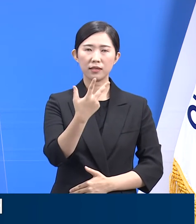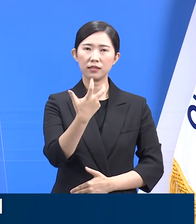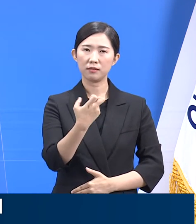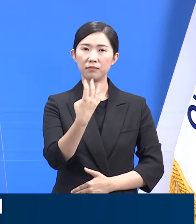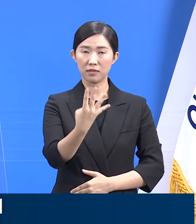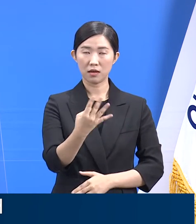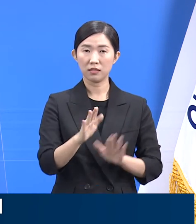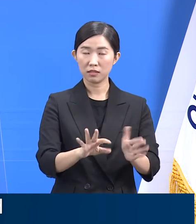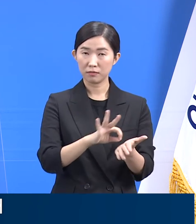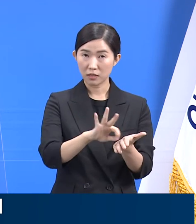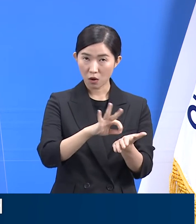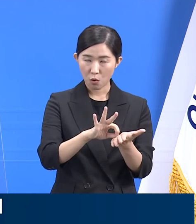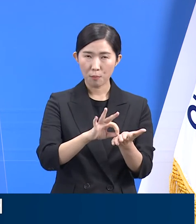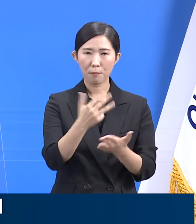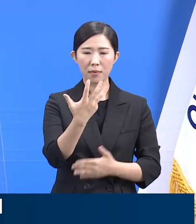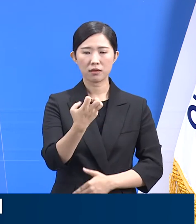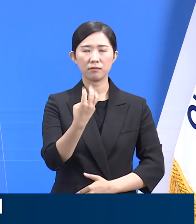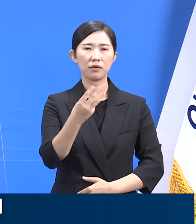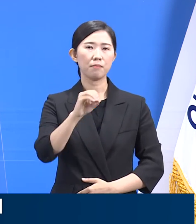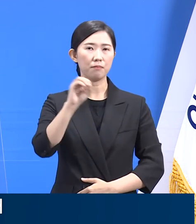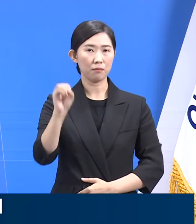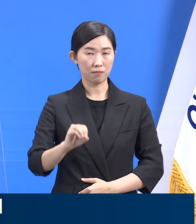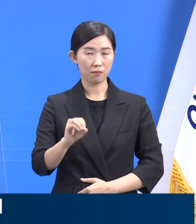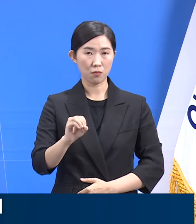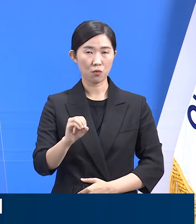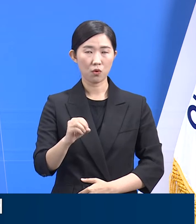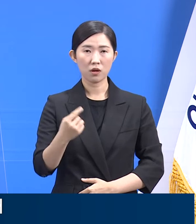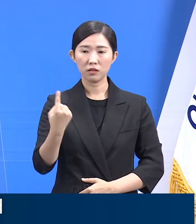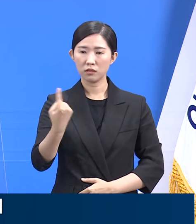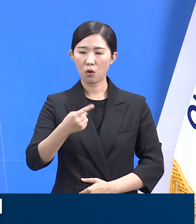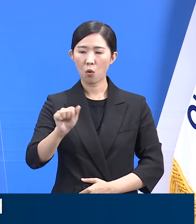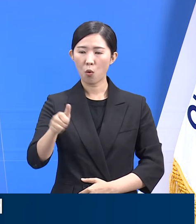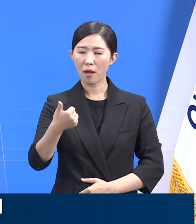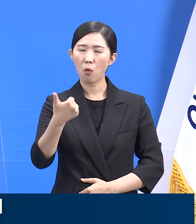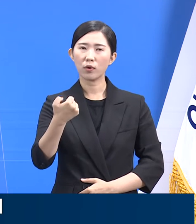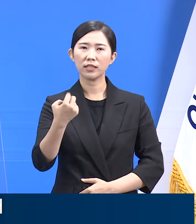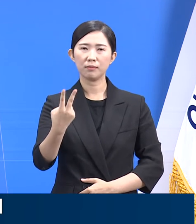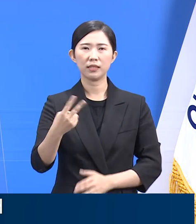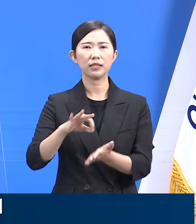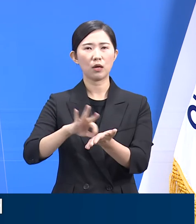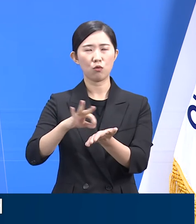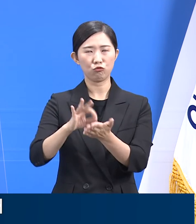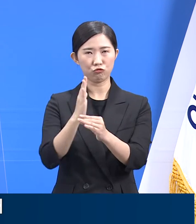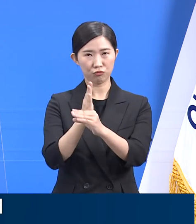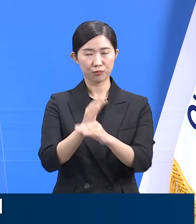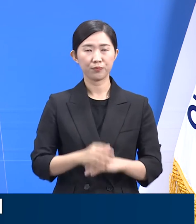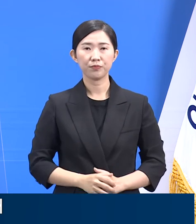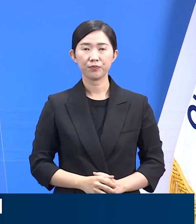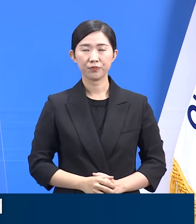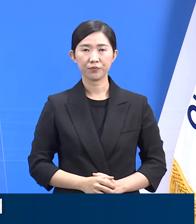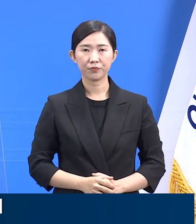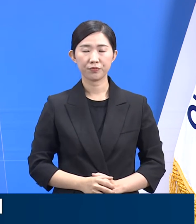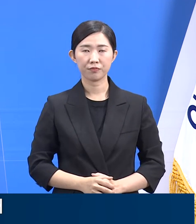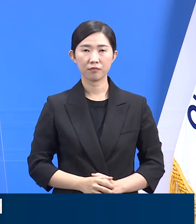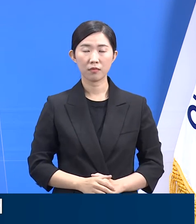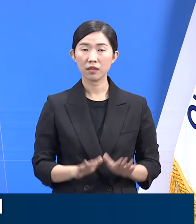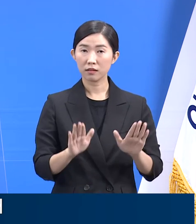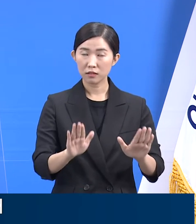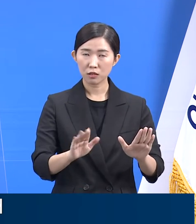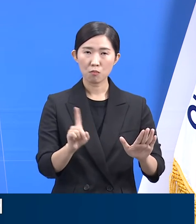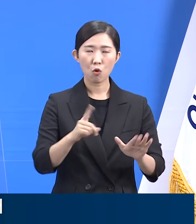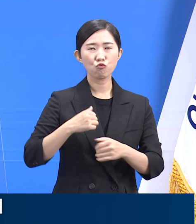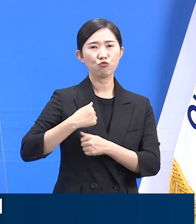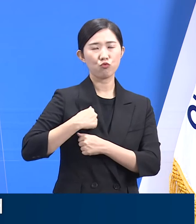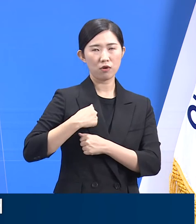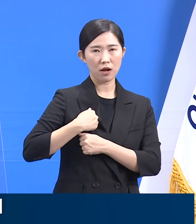현재 병상 가동률은 83%로 1,552개 병상을 사용하고 있습니다. 23일자로 국군수도병원